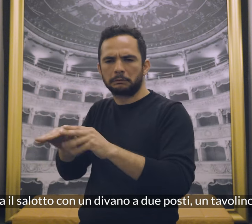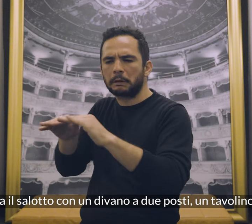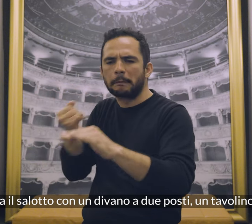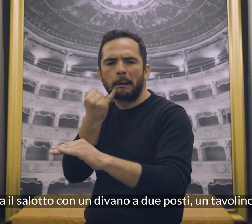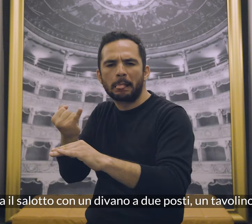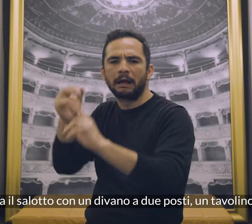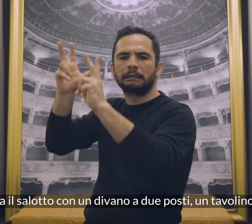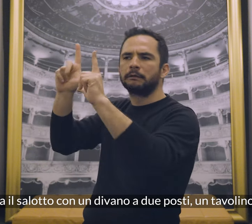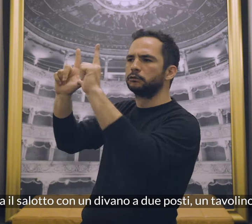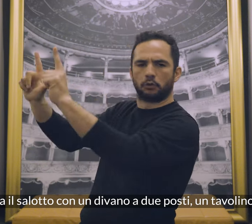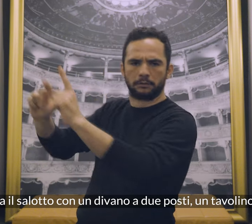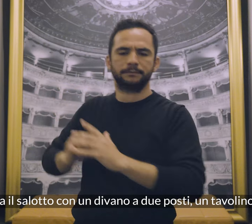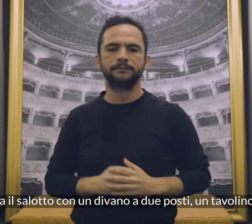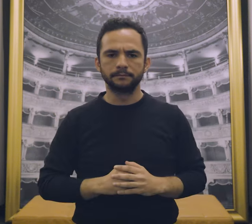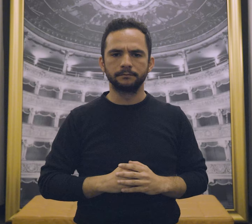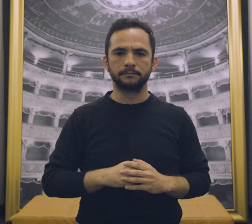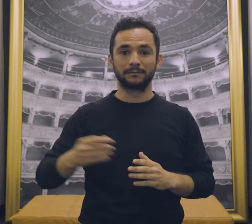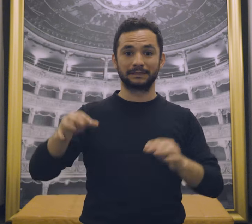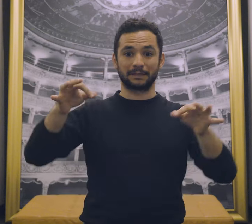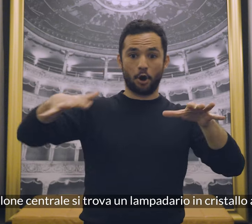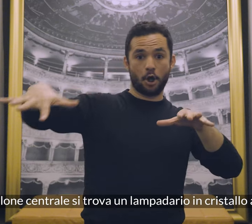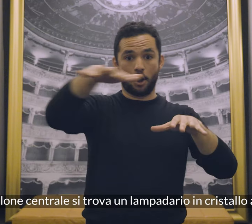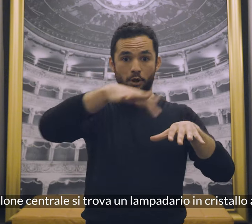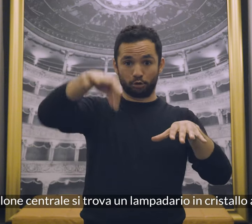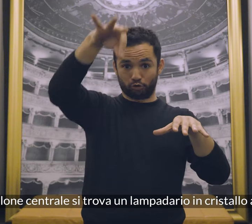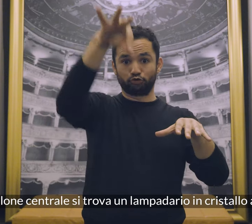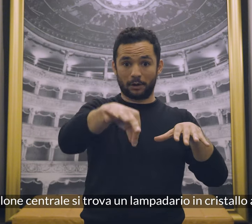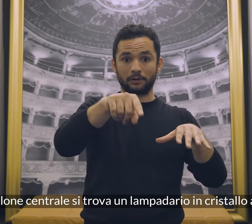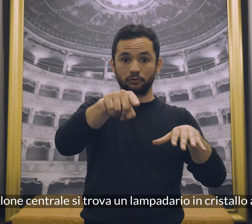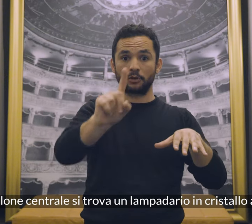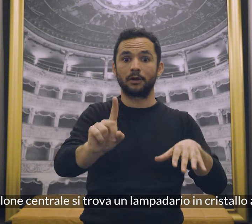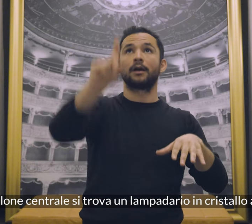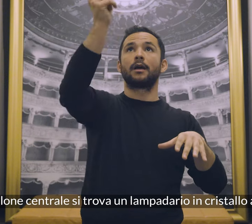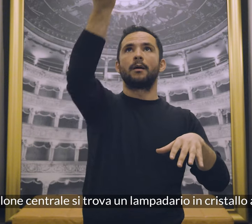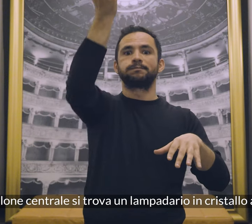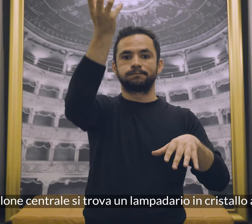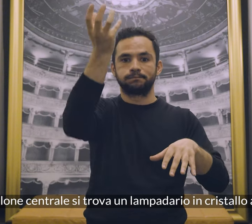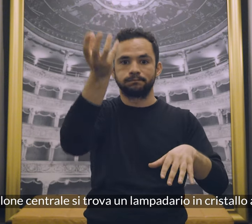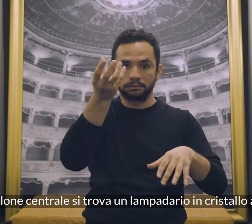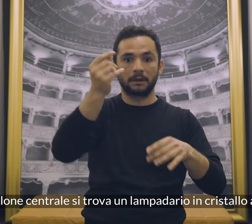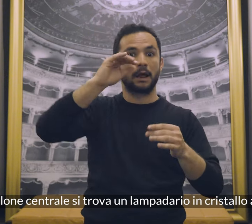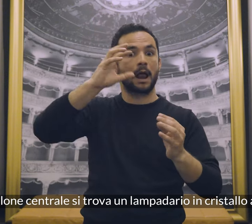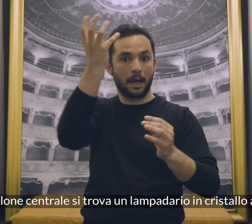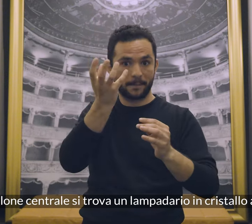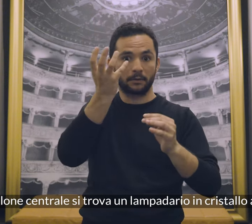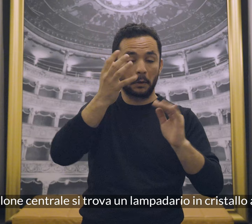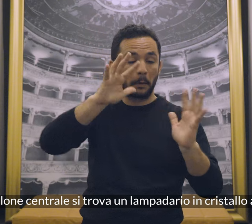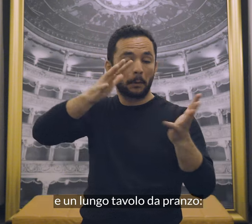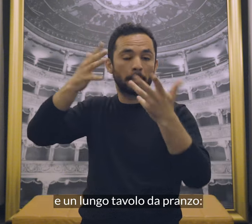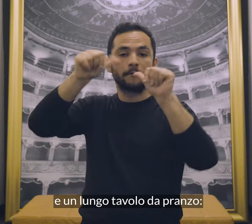tavolino e la tv. Nel salone centrale si trova un lampadario in cristallo a gocce e un